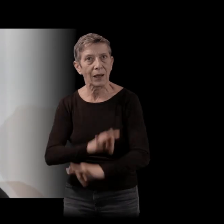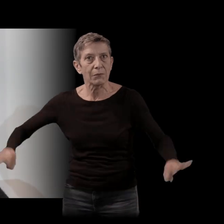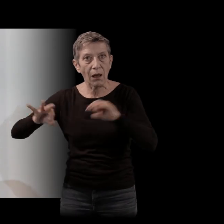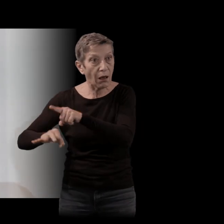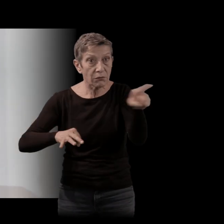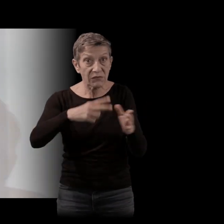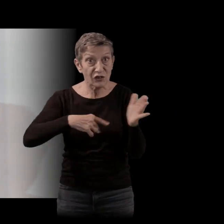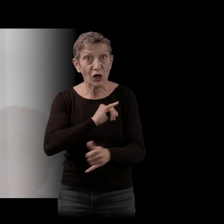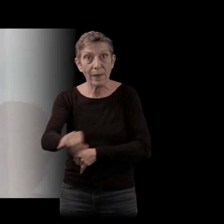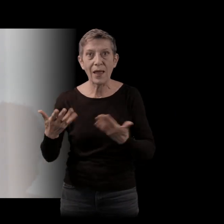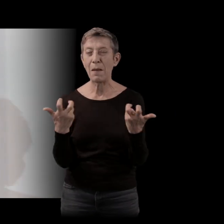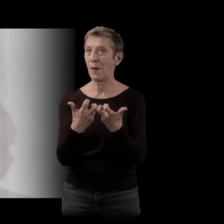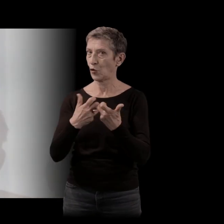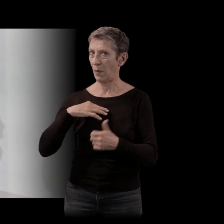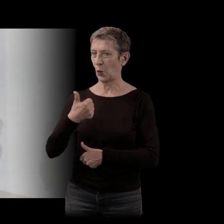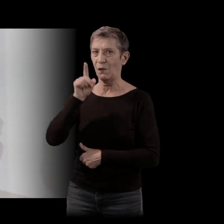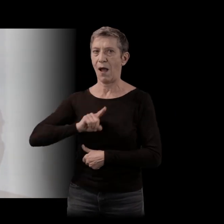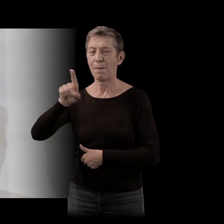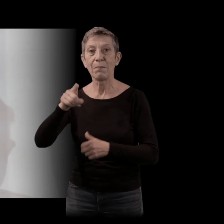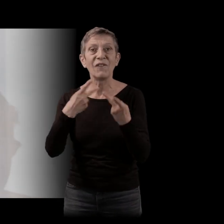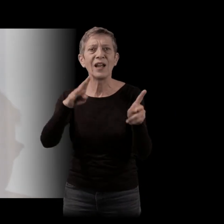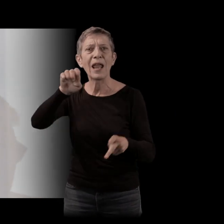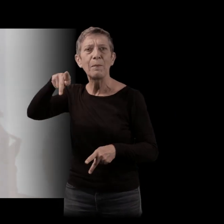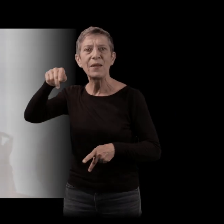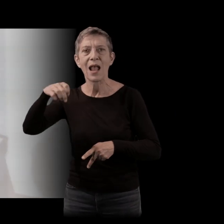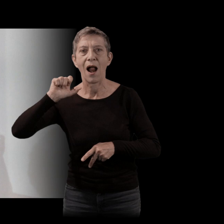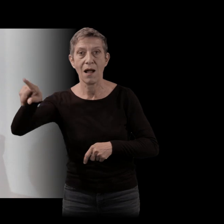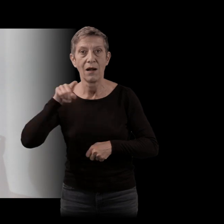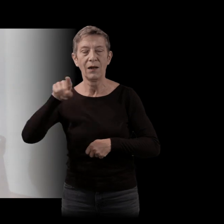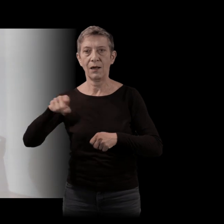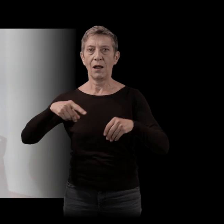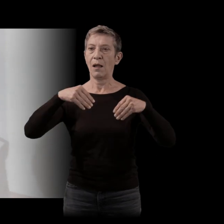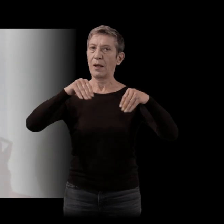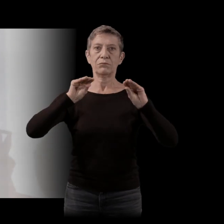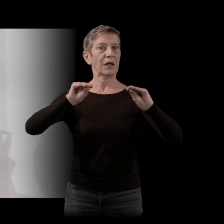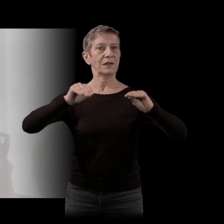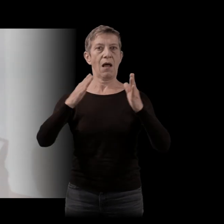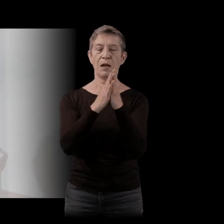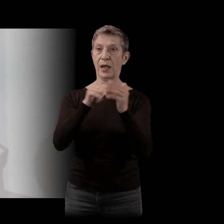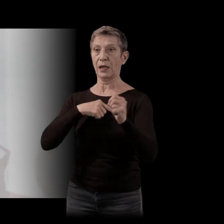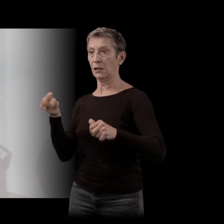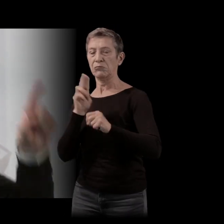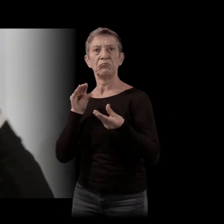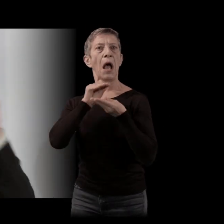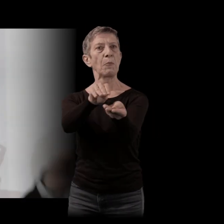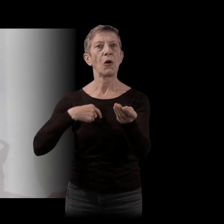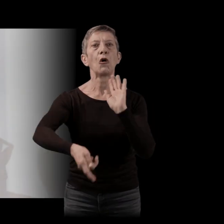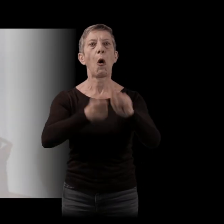Et notamment cette lectrice à Epinal qui a rapporté le livre à la librairie en exigeant qu'il lui soit remboursé